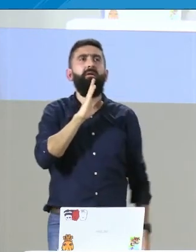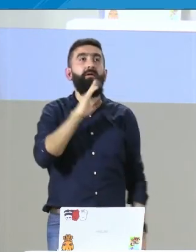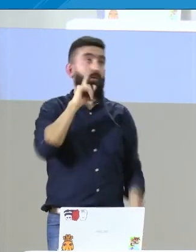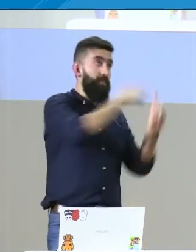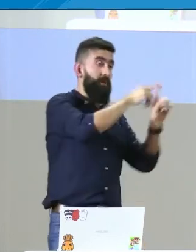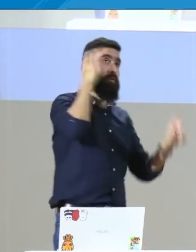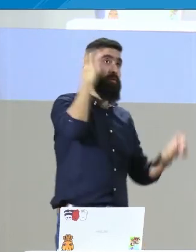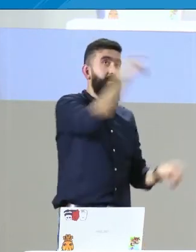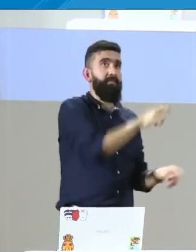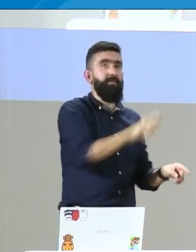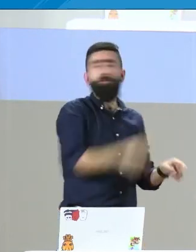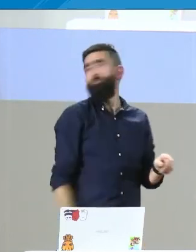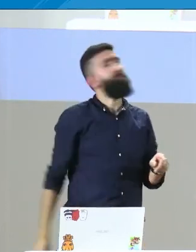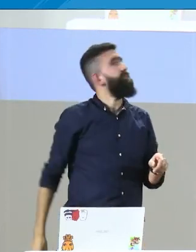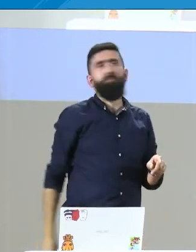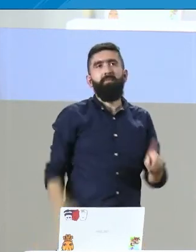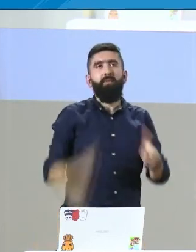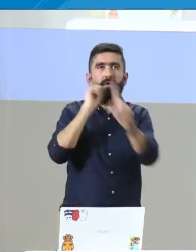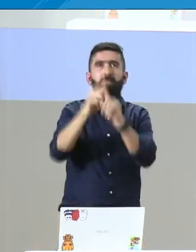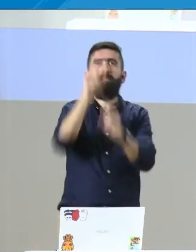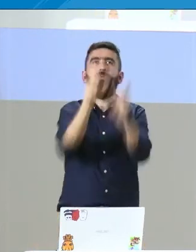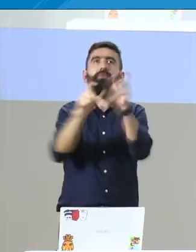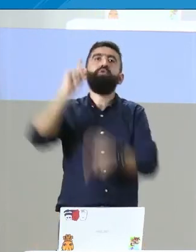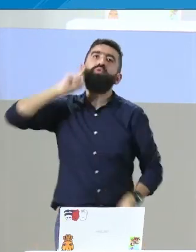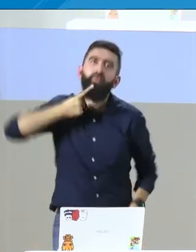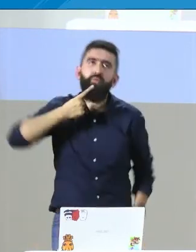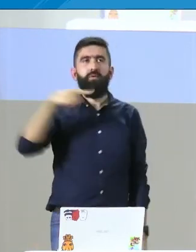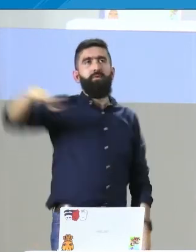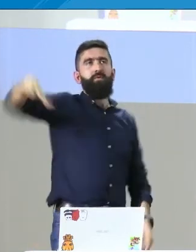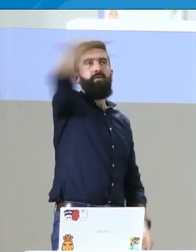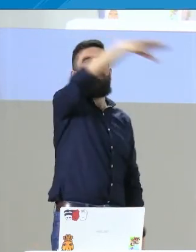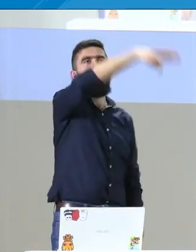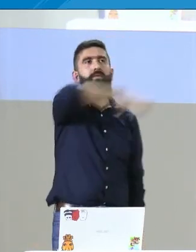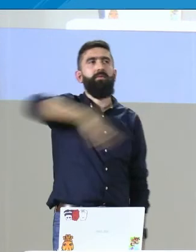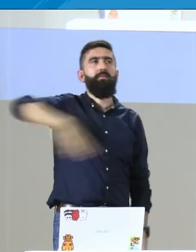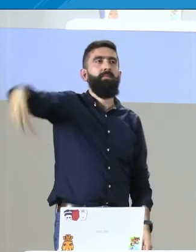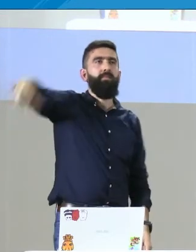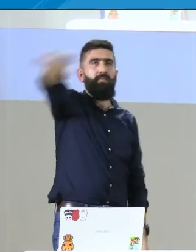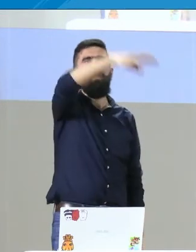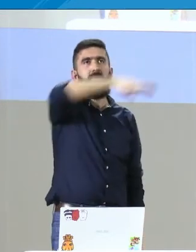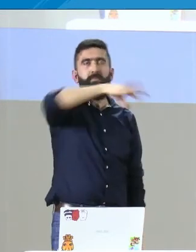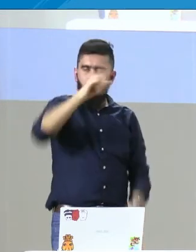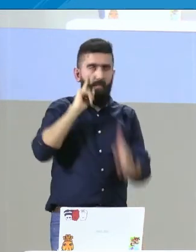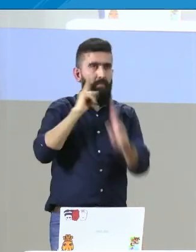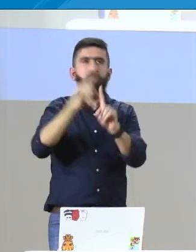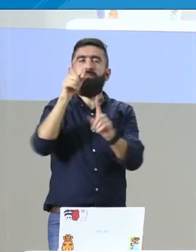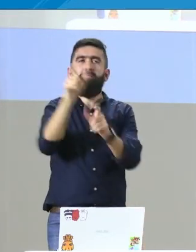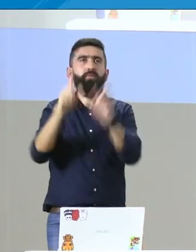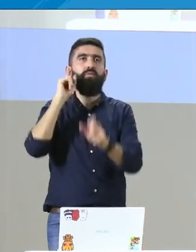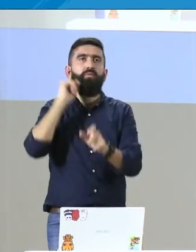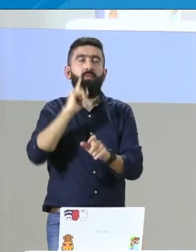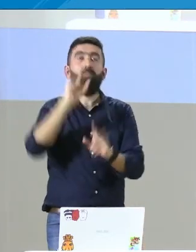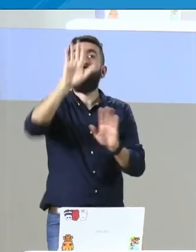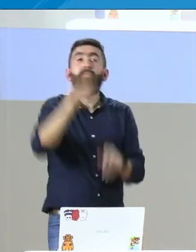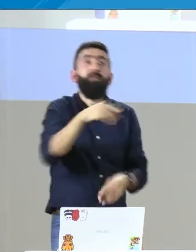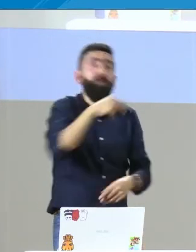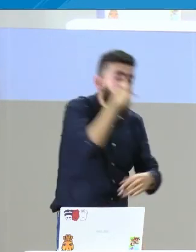Listo. Entonces, ¿quién es nuestro público objetivo para hacer este estudio de caracterización? ¿Las personas oyentes? No, la comunidad sorda, el